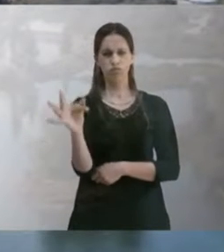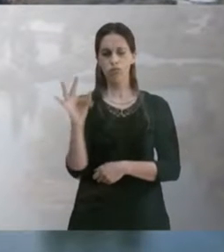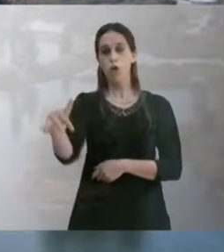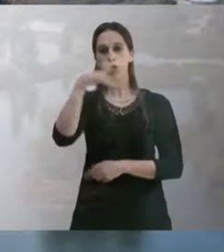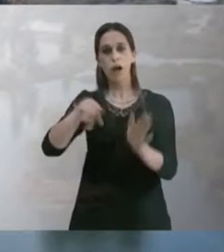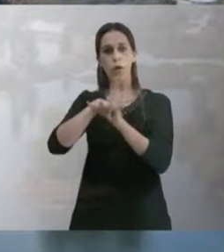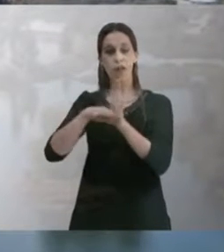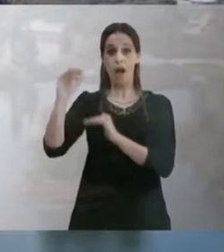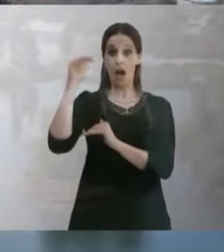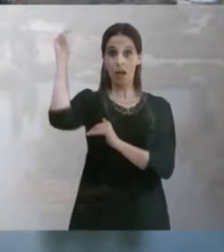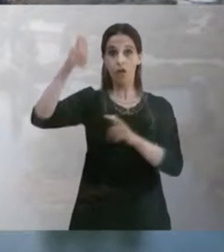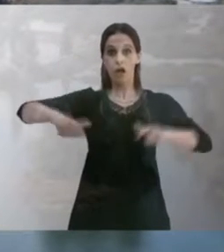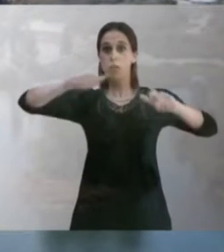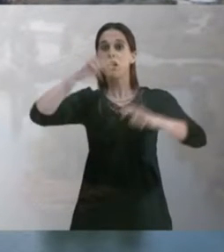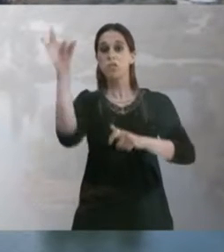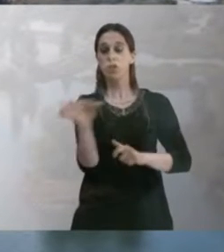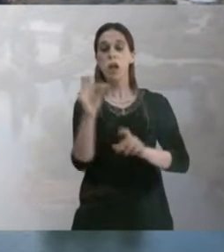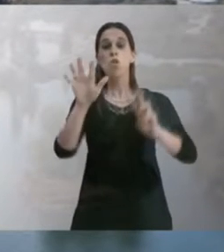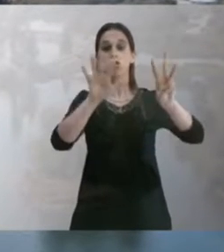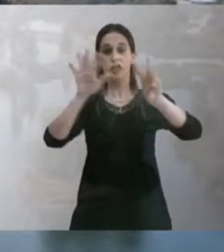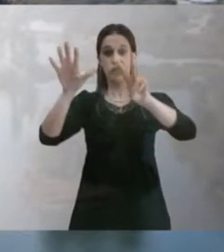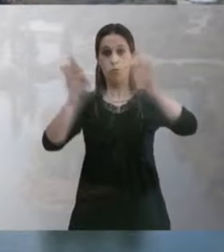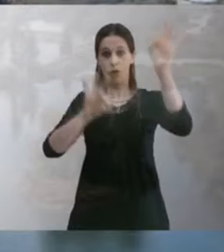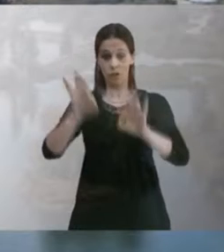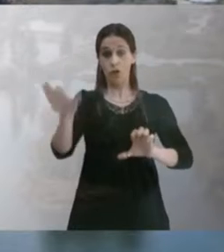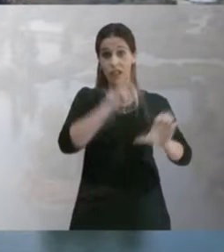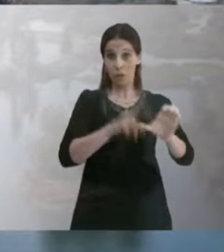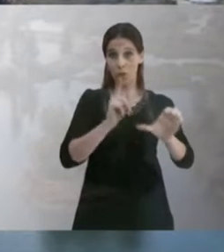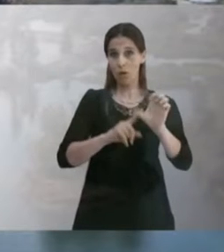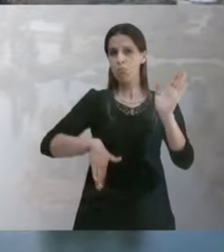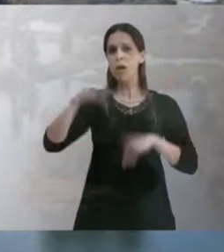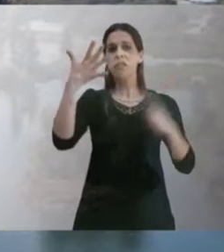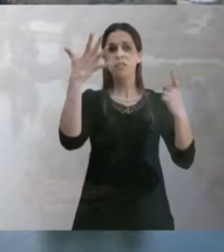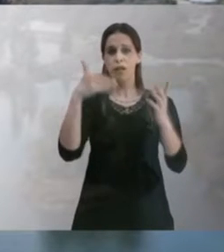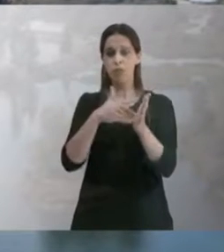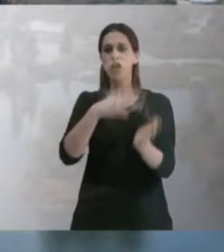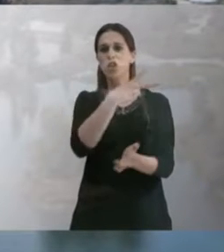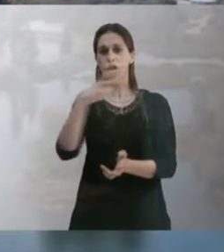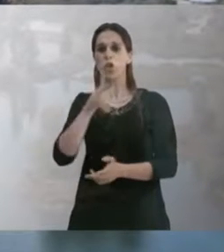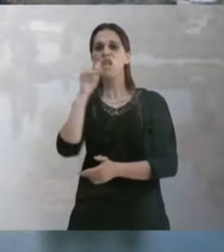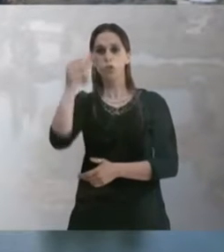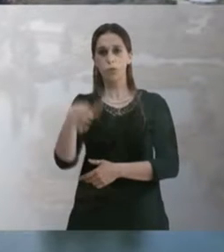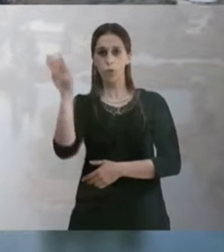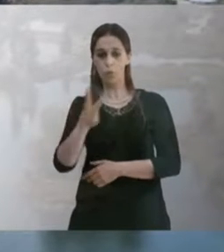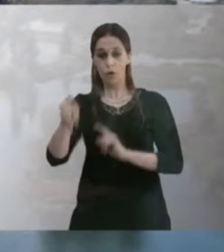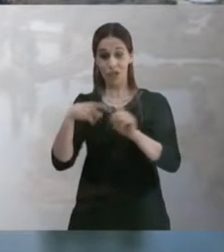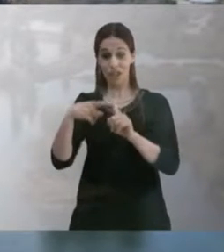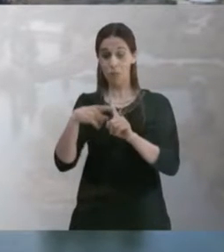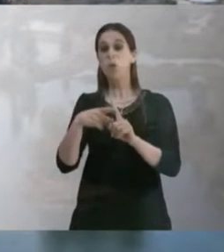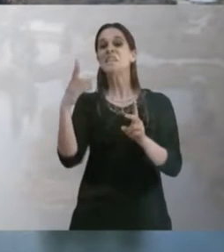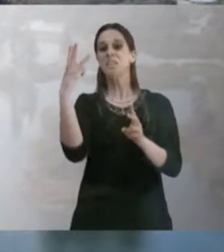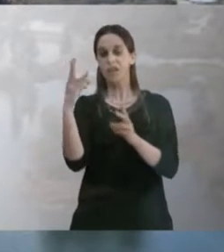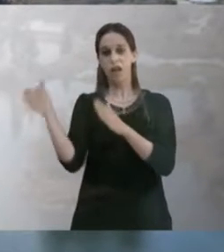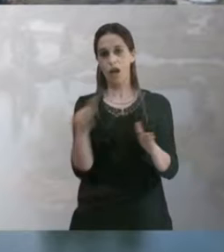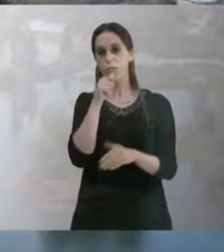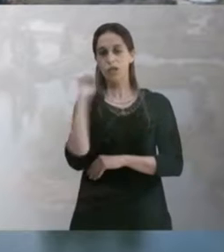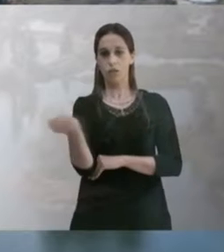muy favorables... ...en Alto Guadiana nuestros embalses están al 87%... ...en Extremadura almacenamos más de 6.200 hectómetros cúbicos...